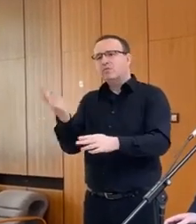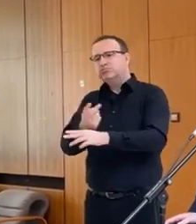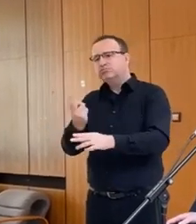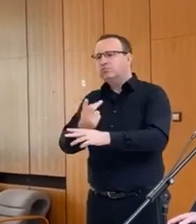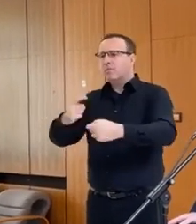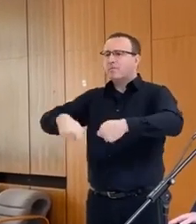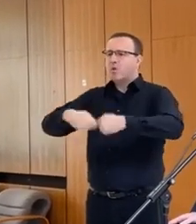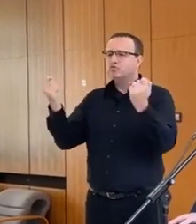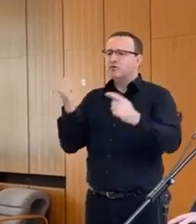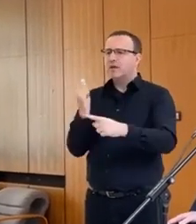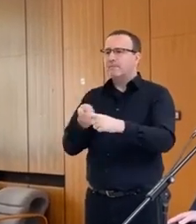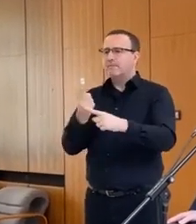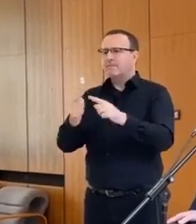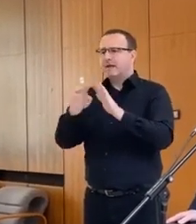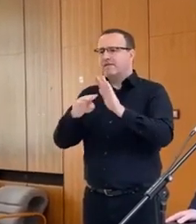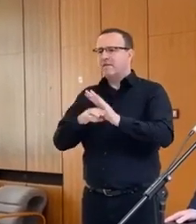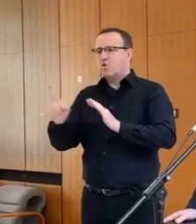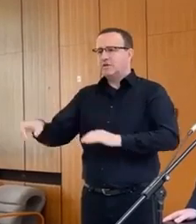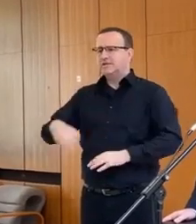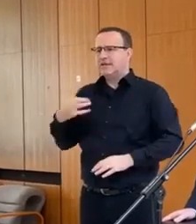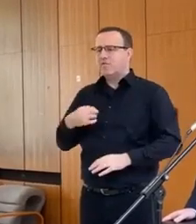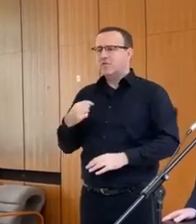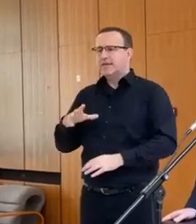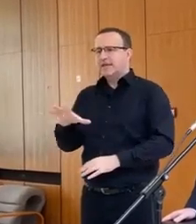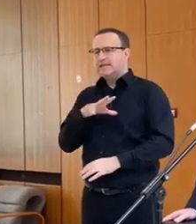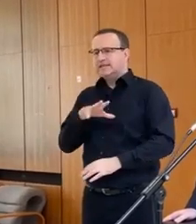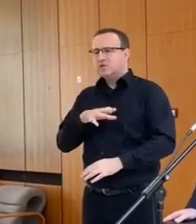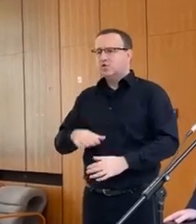porušenie pravidel jej zdravotnej nezávadnosti.